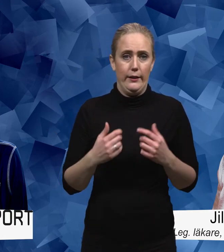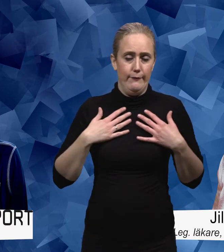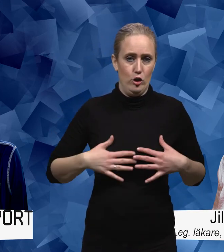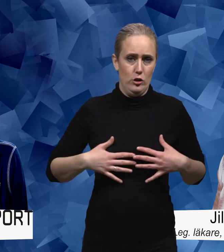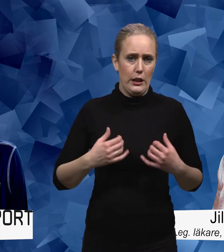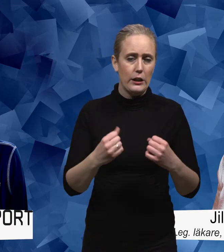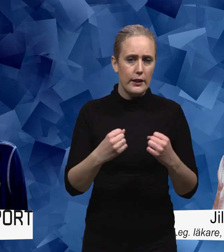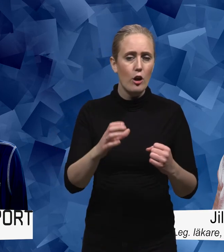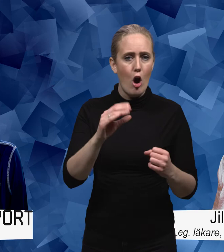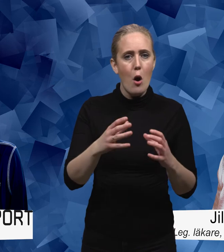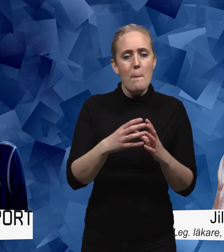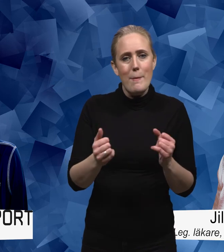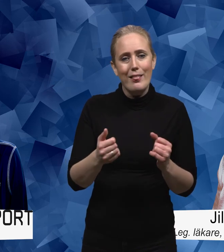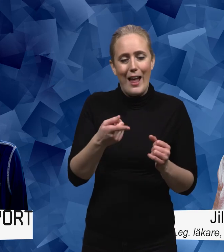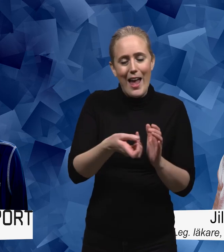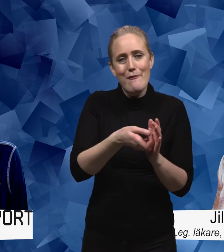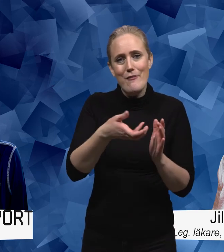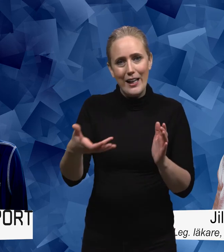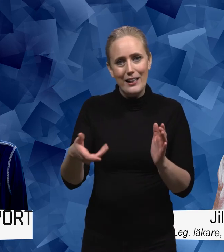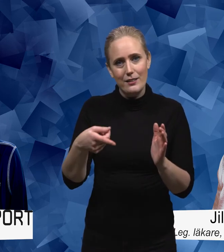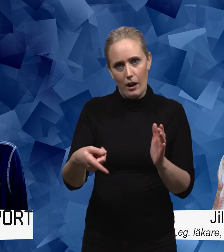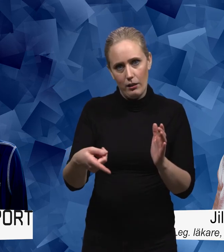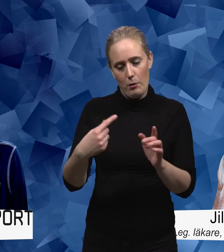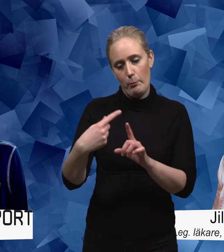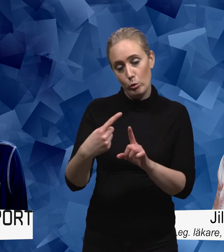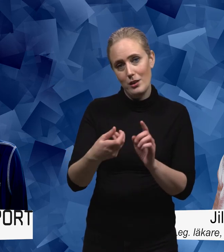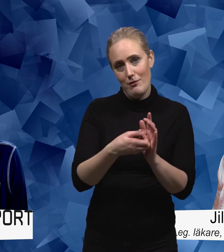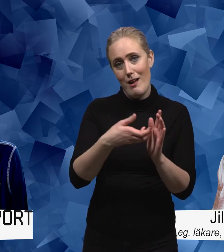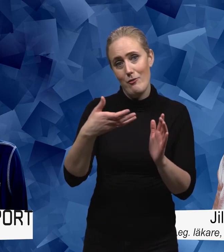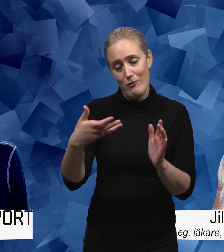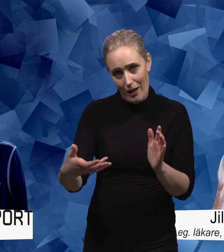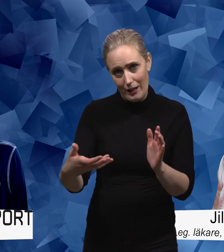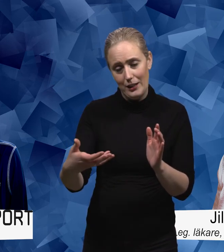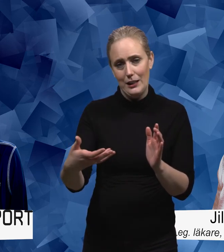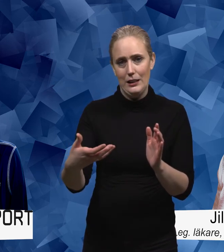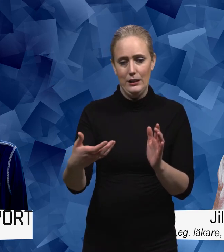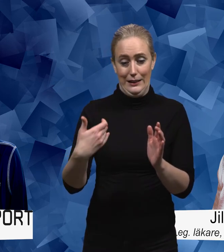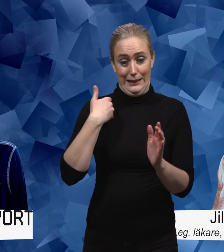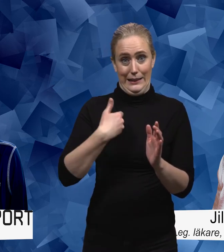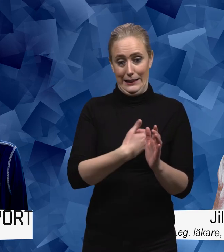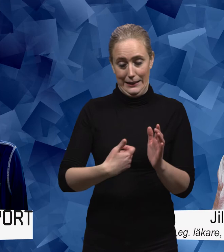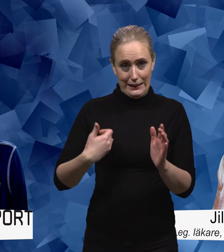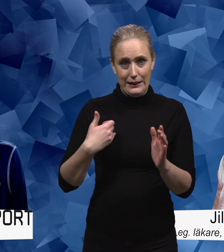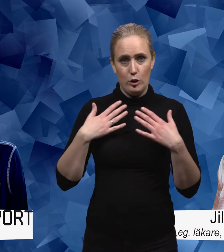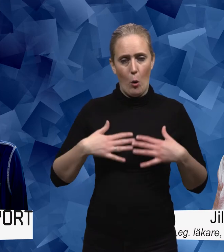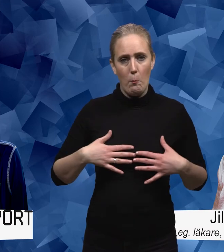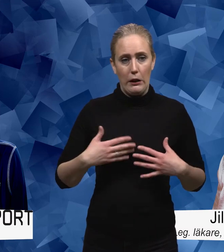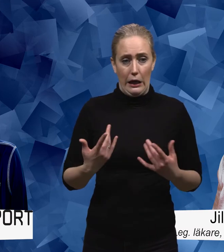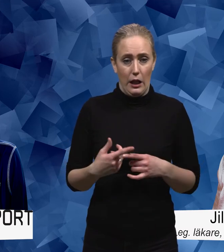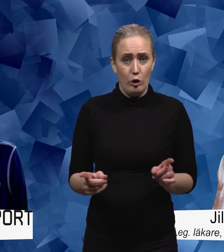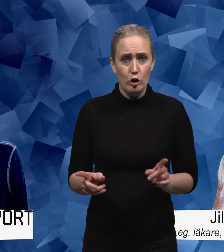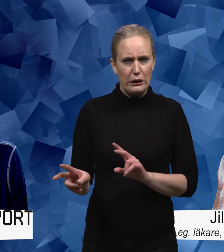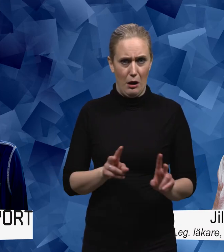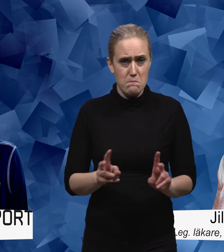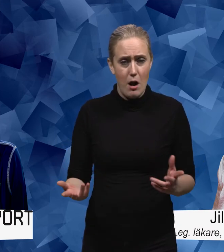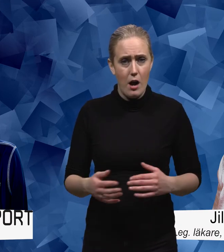fysisk aktivitet men effekten av dem den goda effekten av dem i kroppen är ju inte annorlunda